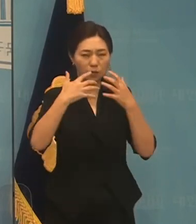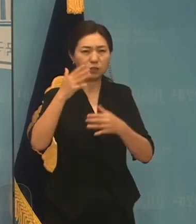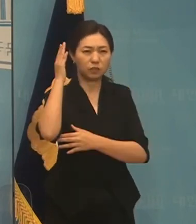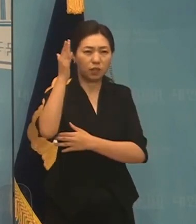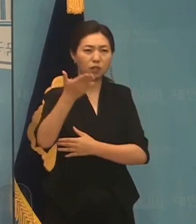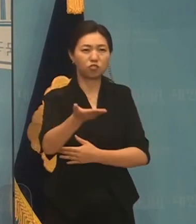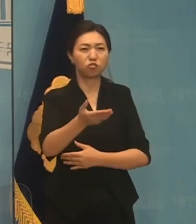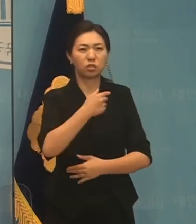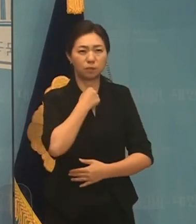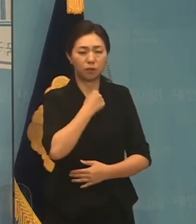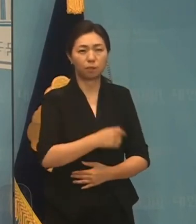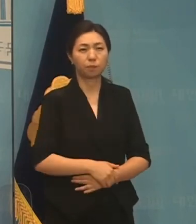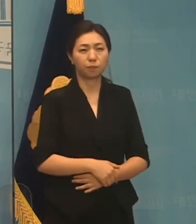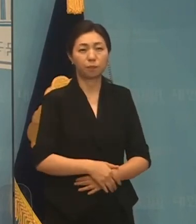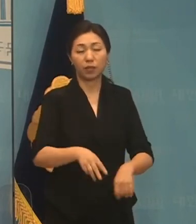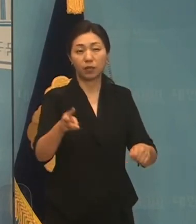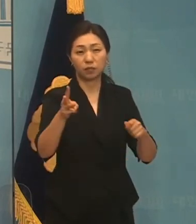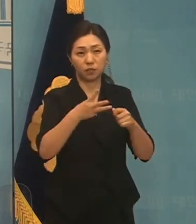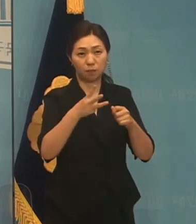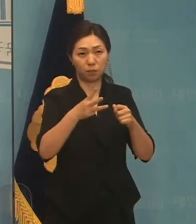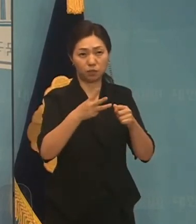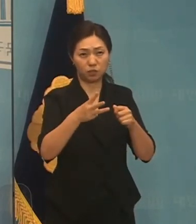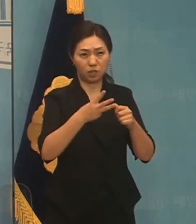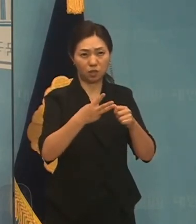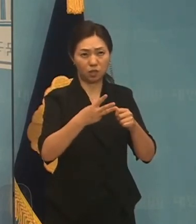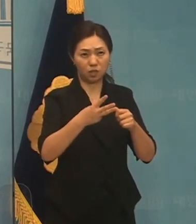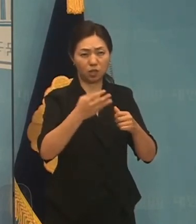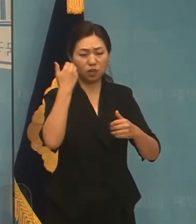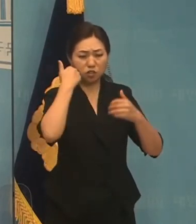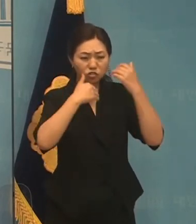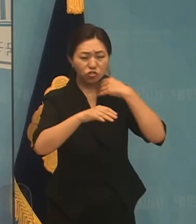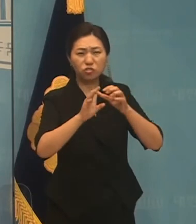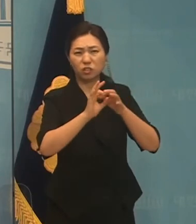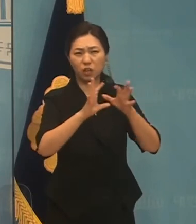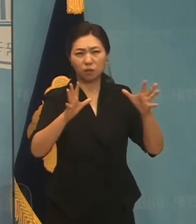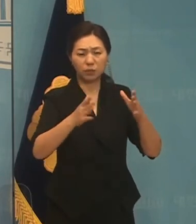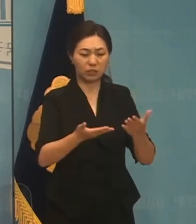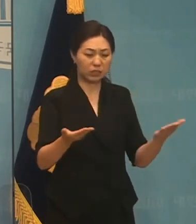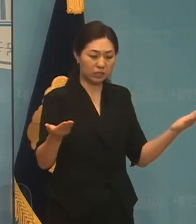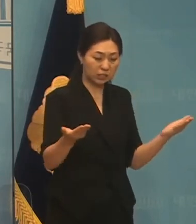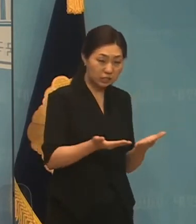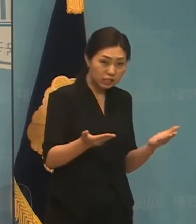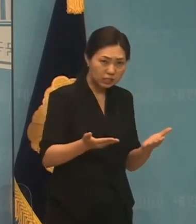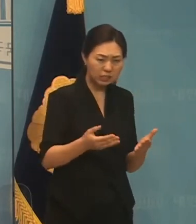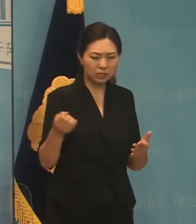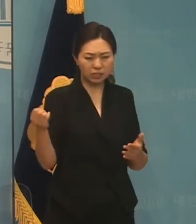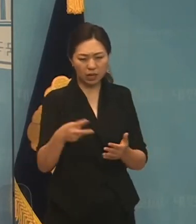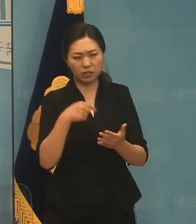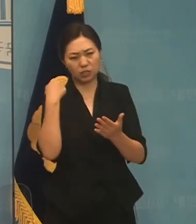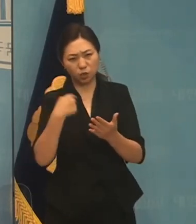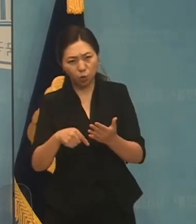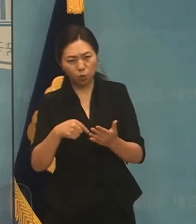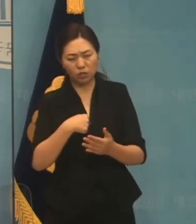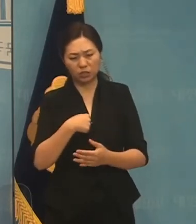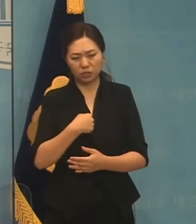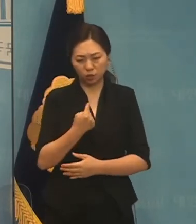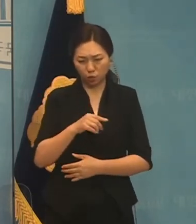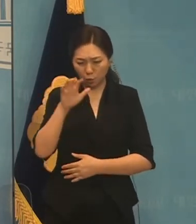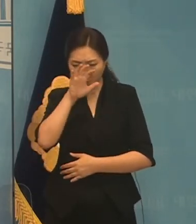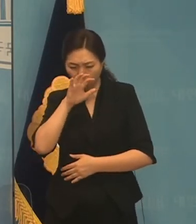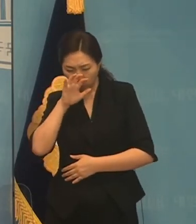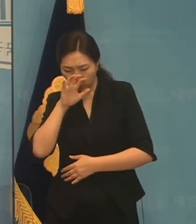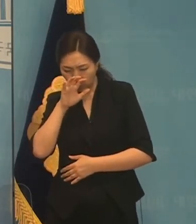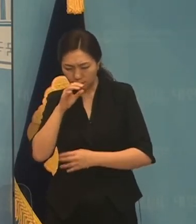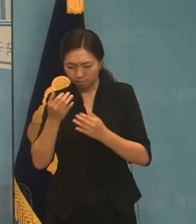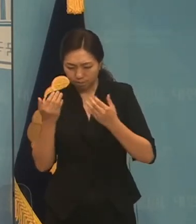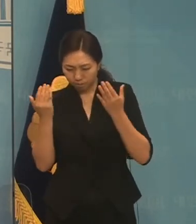합니다. 세 번째로, 누구에게나 근로, 재교육, 자기개발, 공사